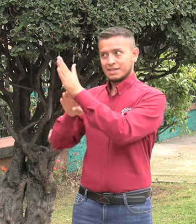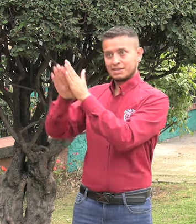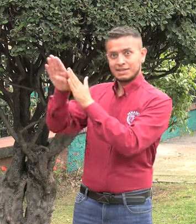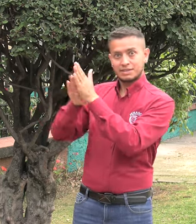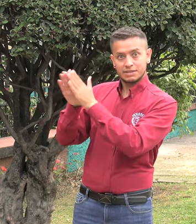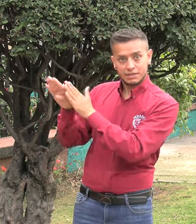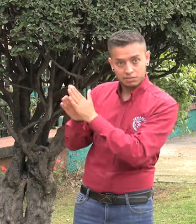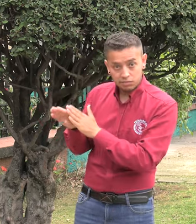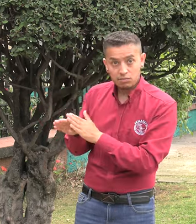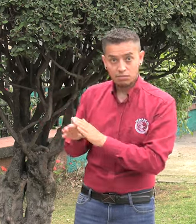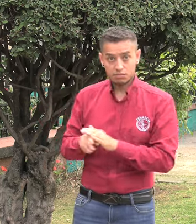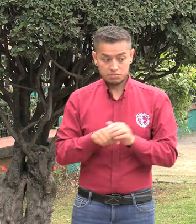territoriales.